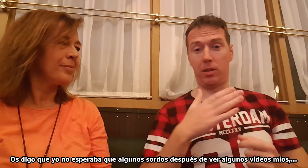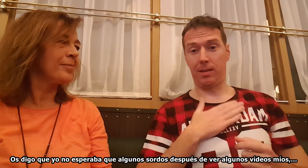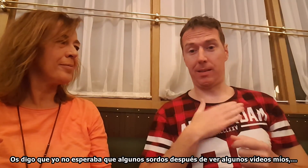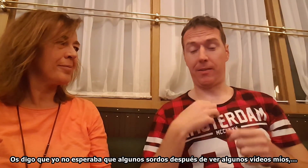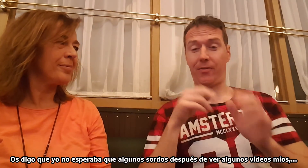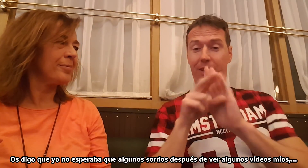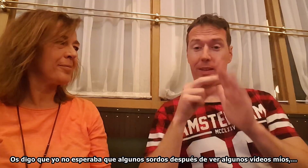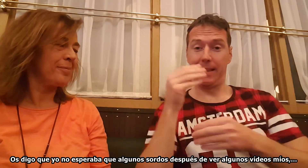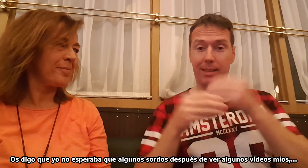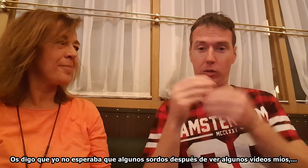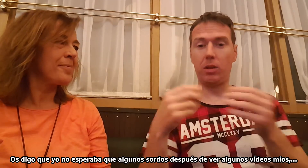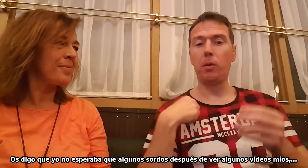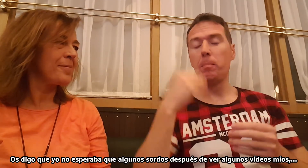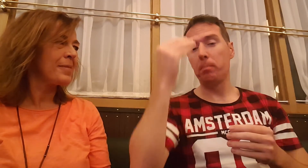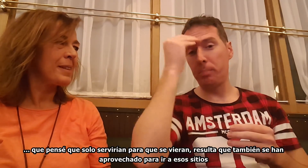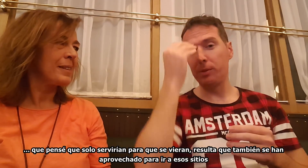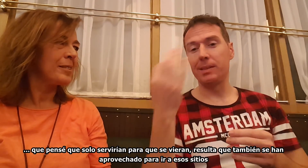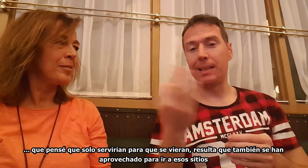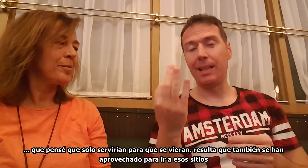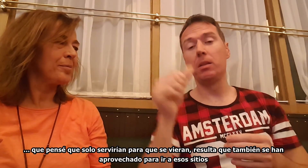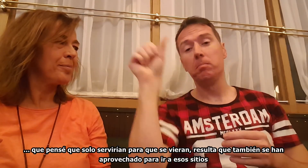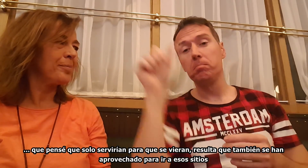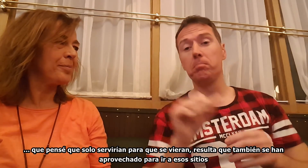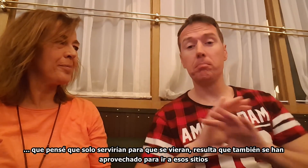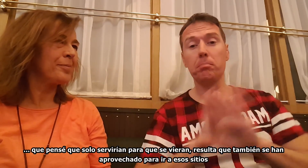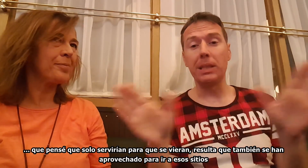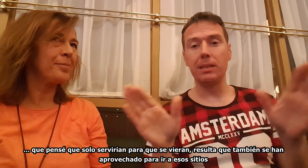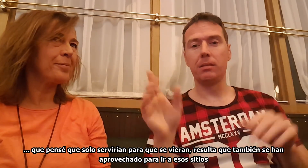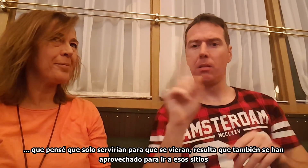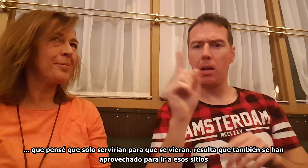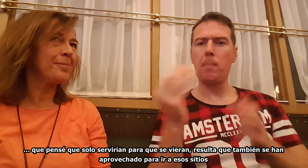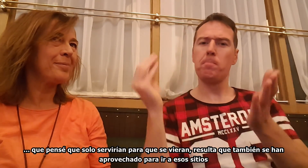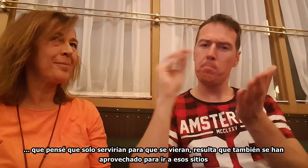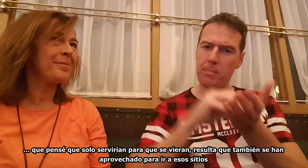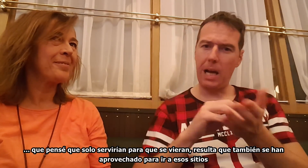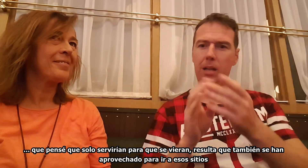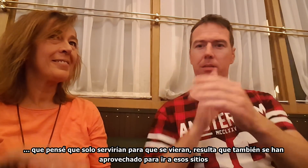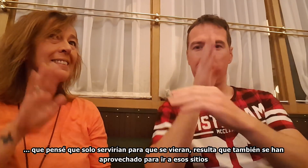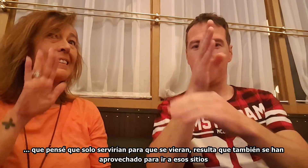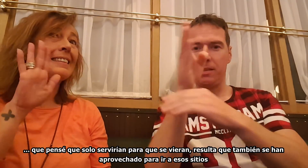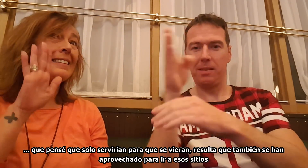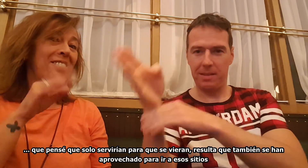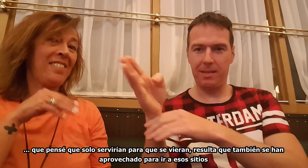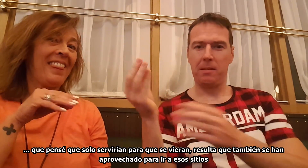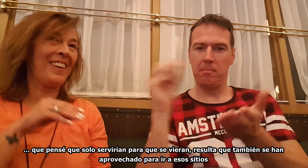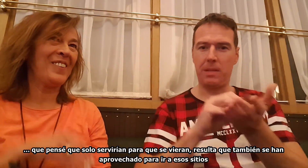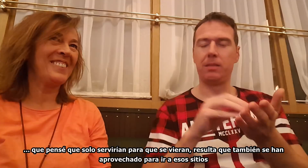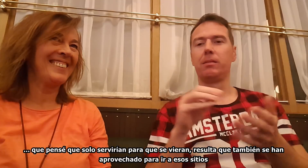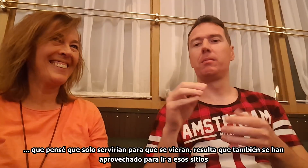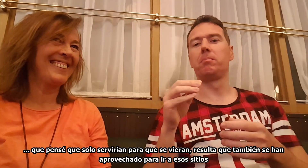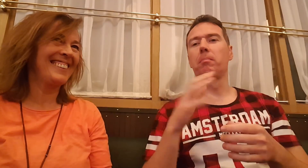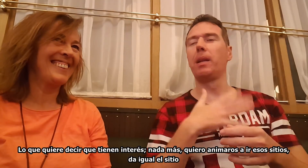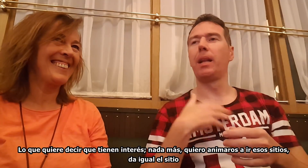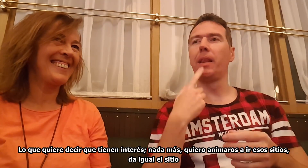vídeos míos que pensé que solo servirían para que se vieran, resulta que también se han aprovechado para ir a esos sitios.